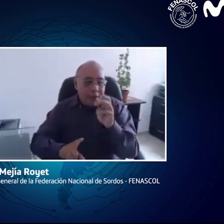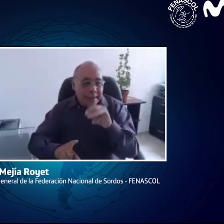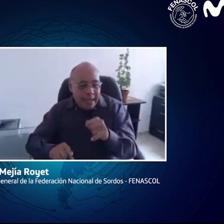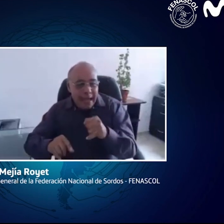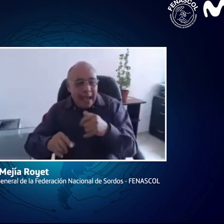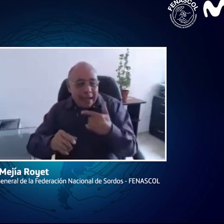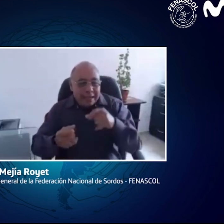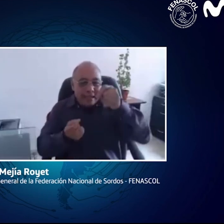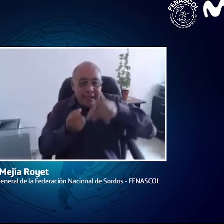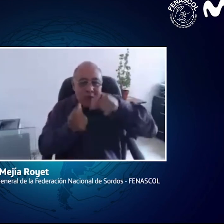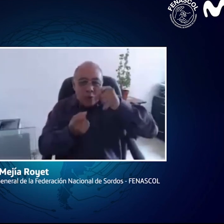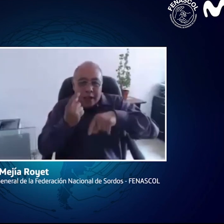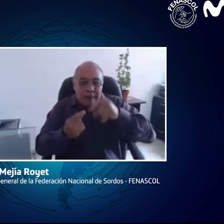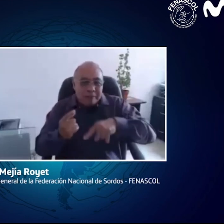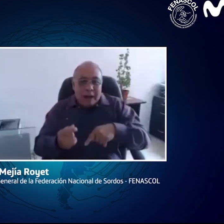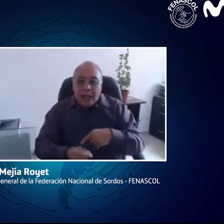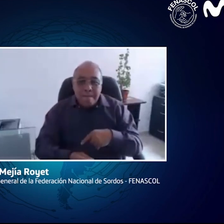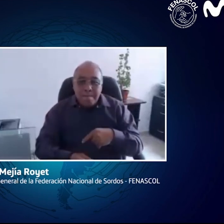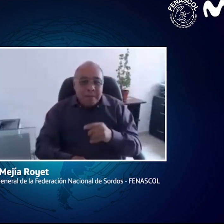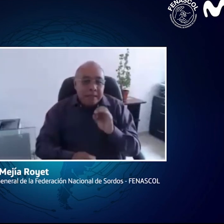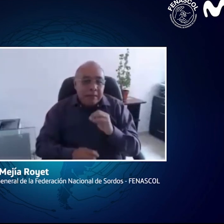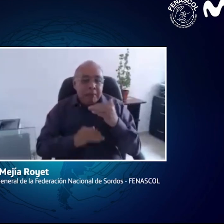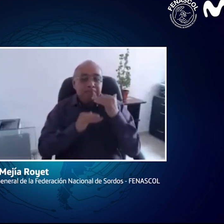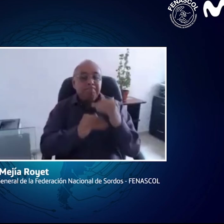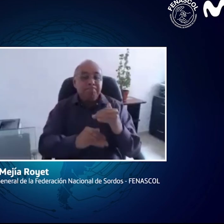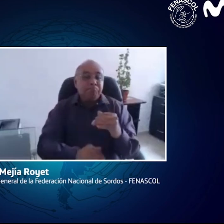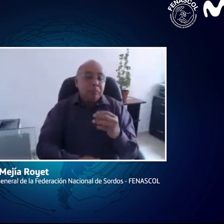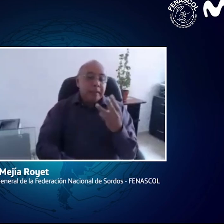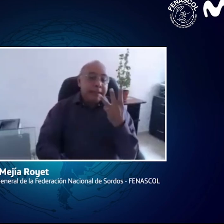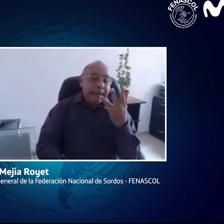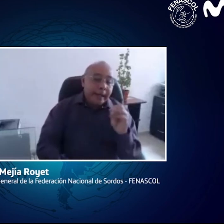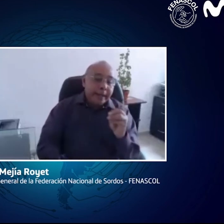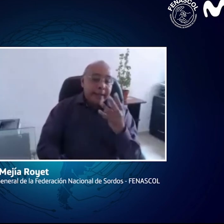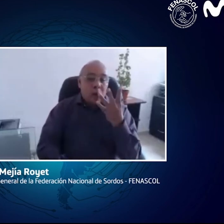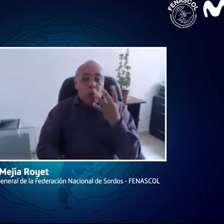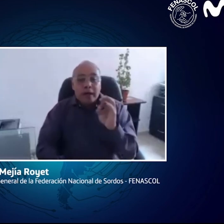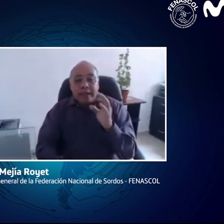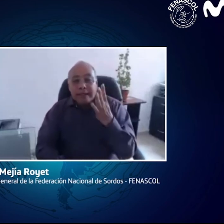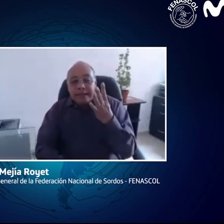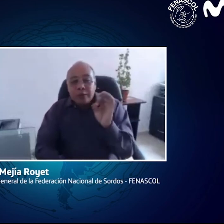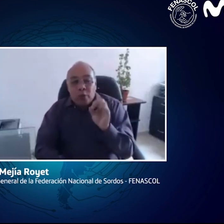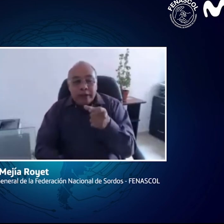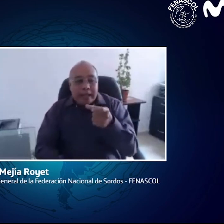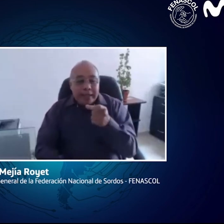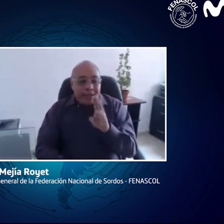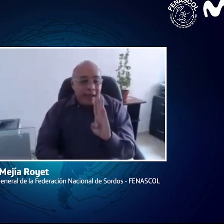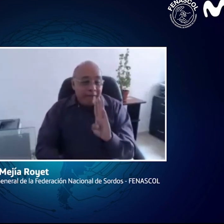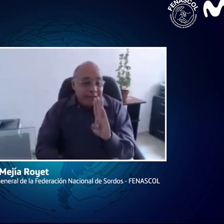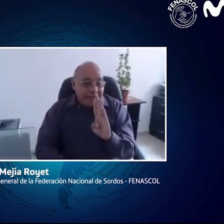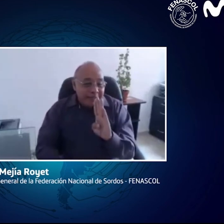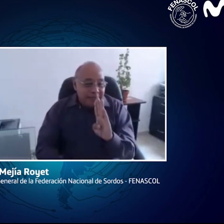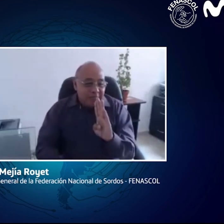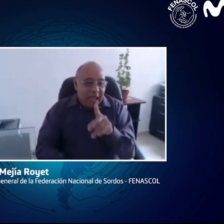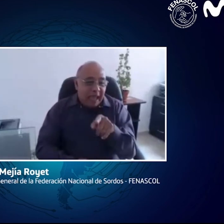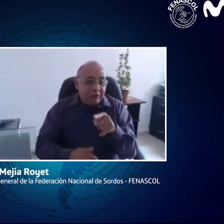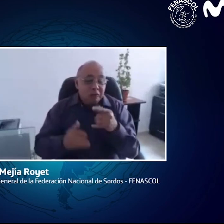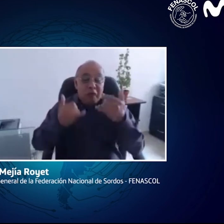no sé, las diferentes plataformas que se puedan realizar. A veces son solo 30, 40, 50 de gigas y si se terminó,